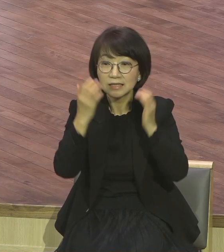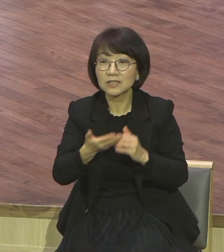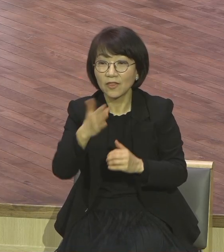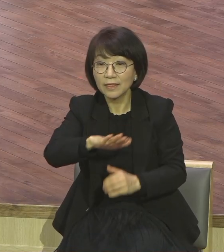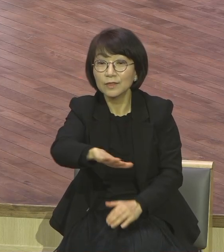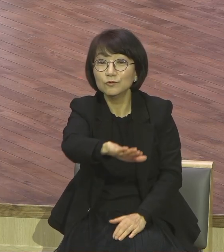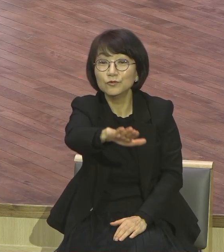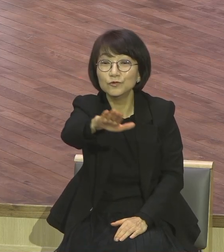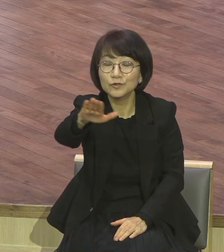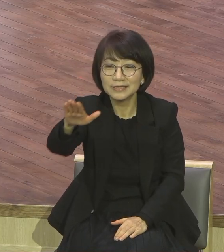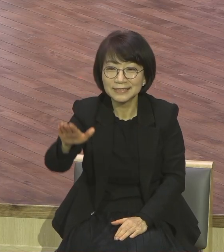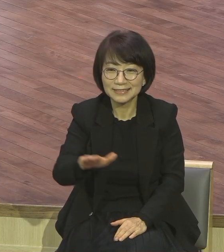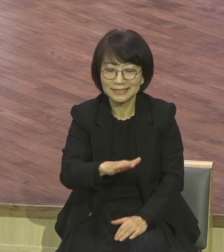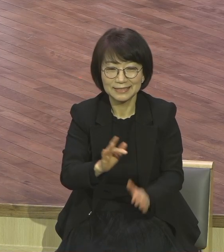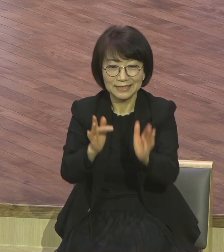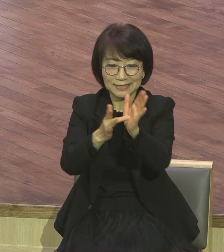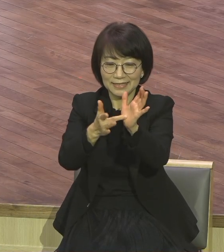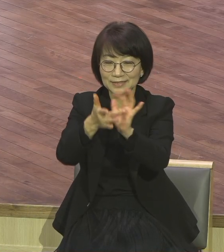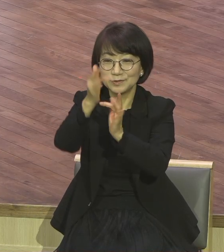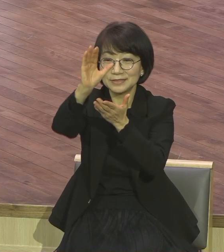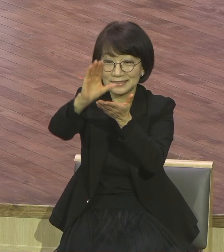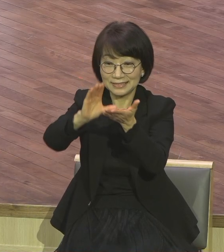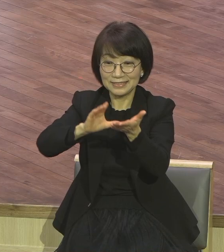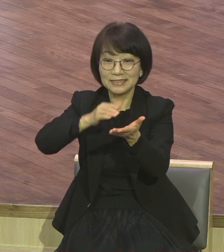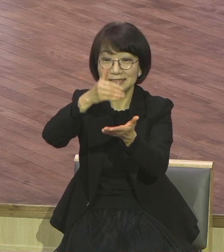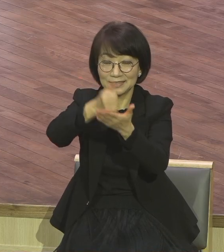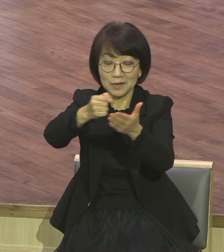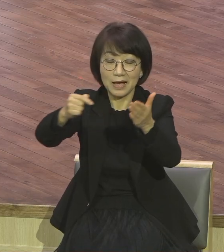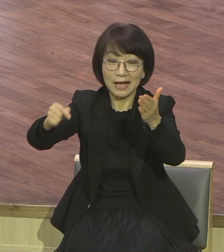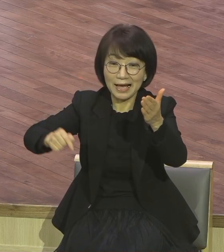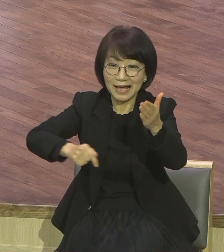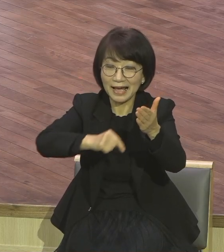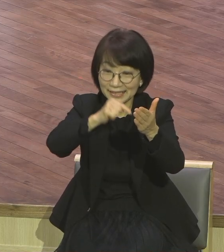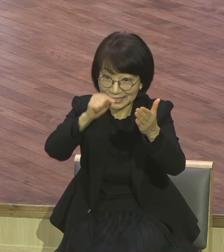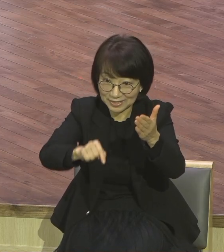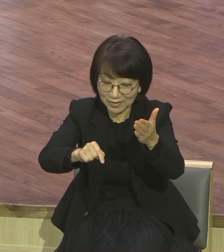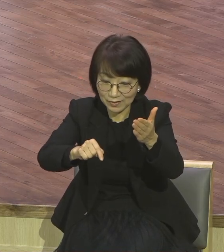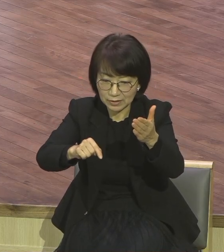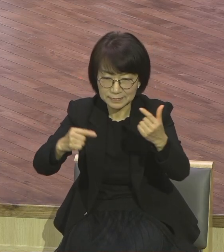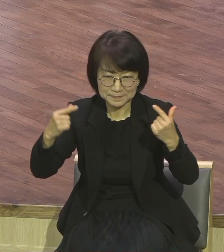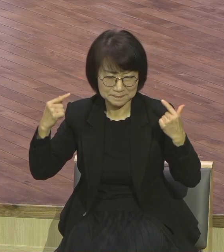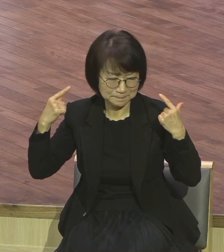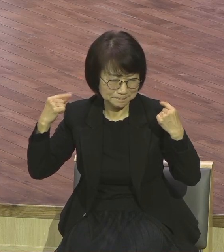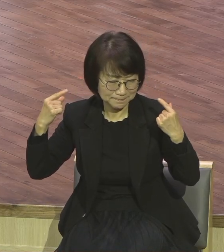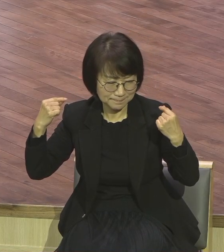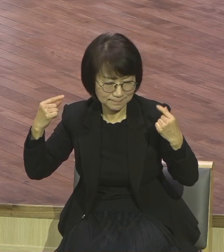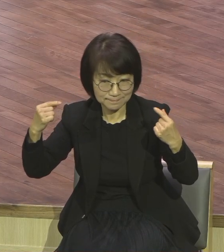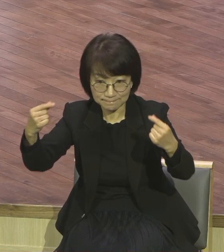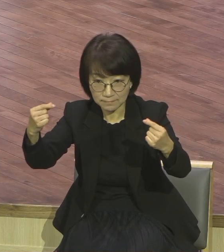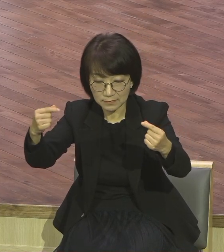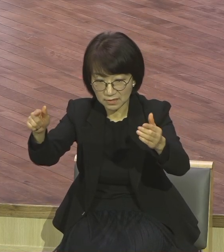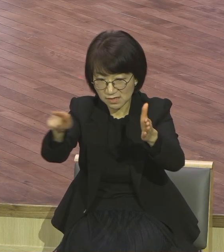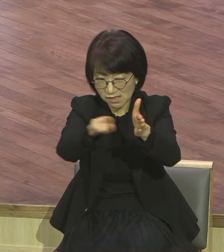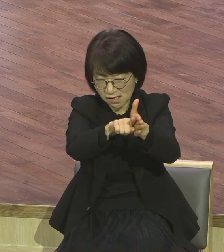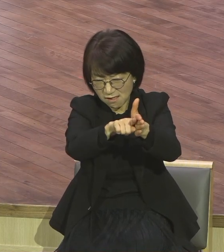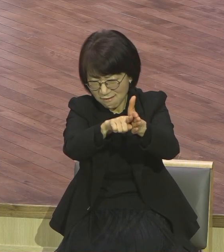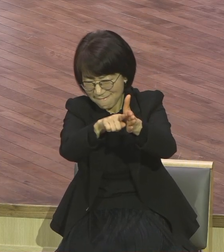예수 그리스도 안에서 변함없이 흔들림이 없이 믿음의 전진을